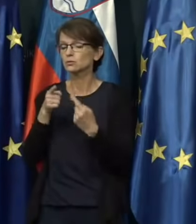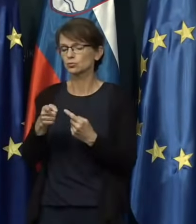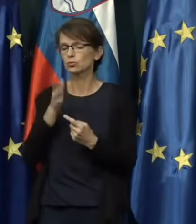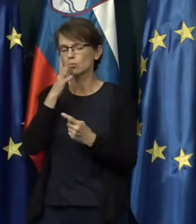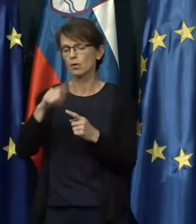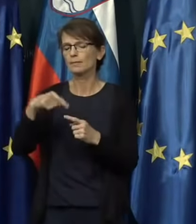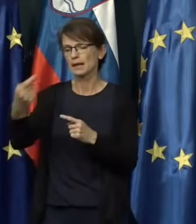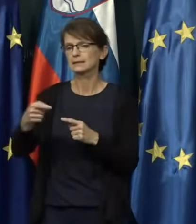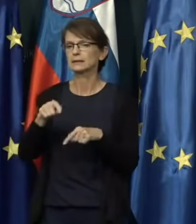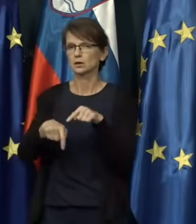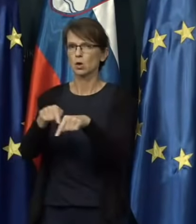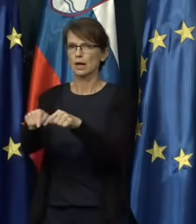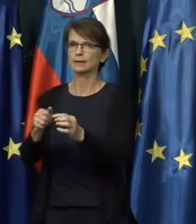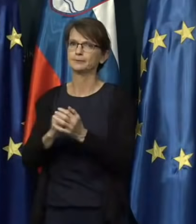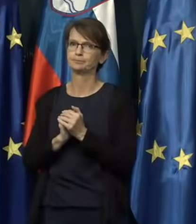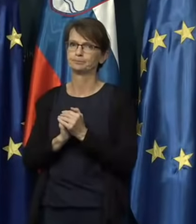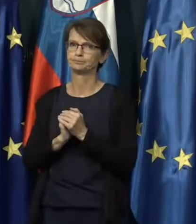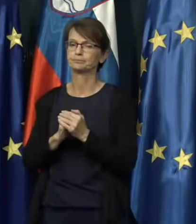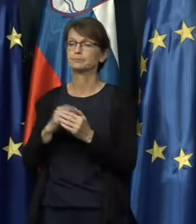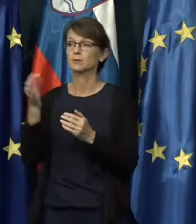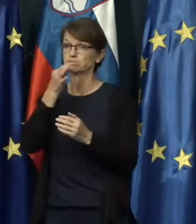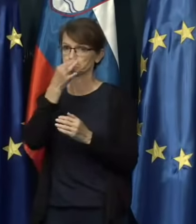Zdaj zanima me še o teh,